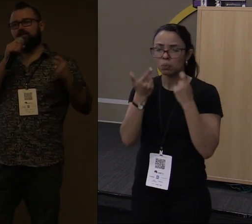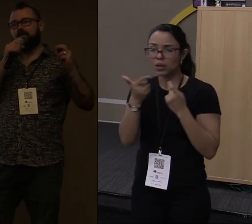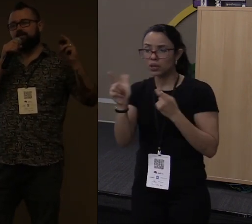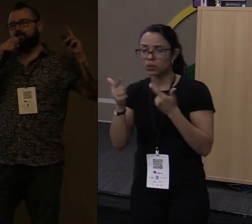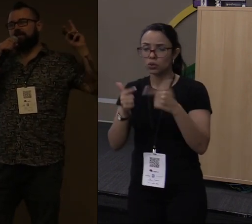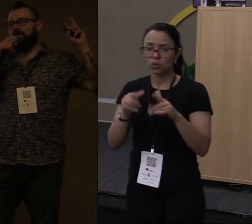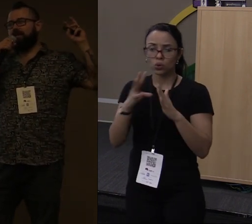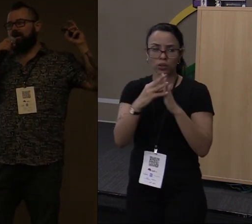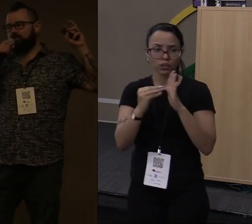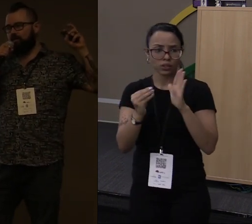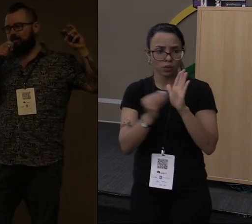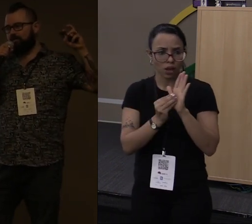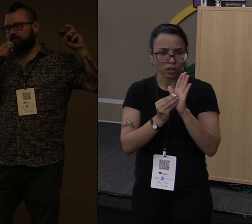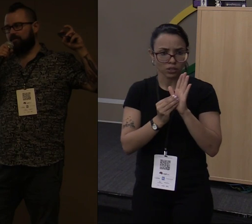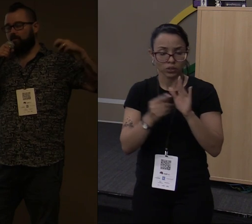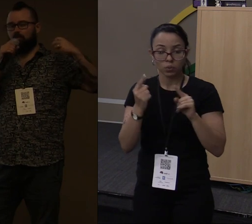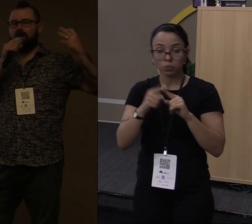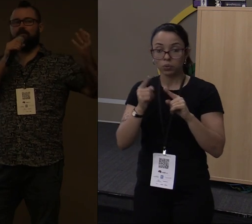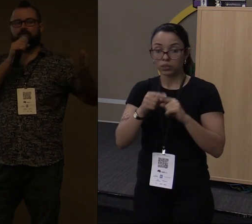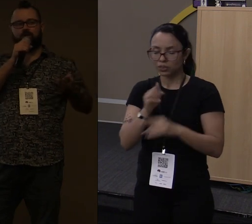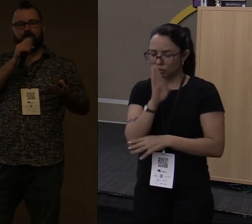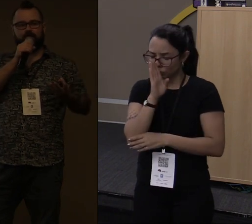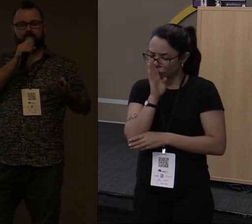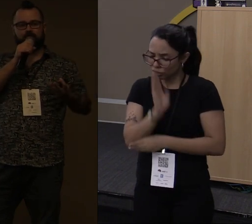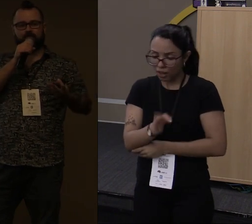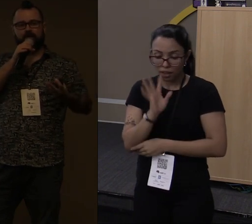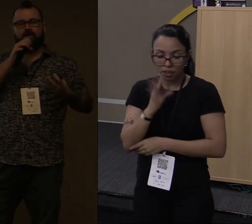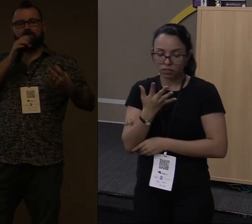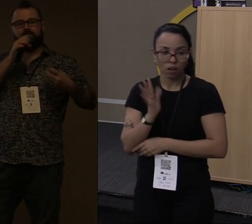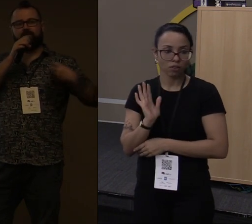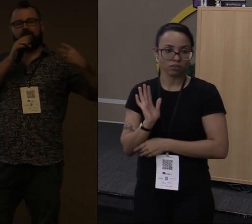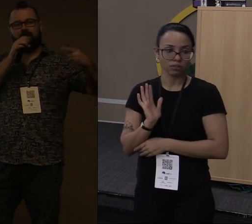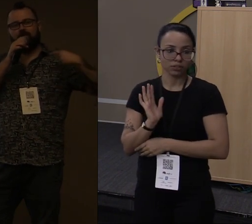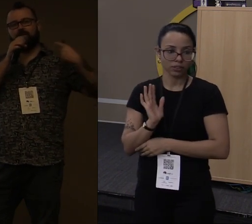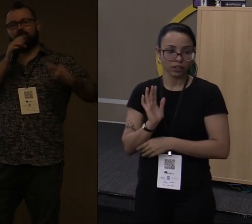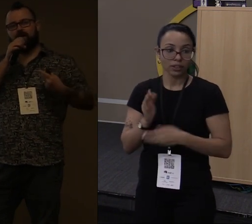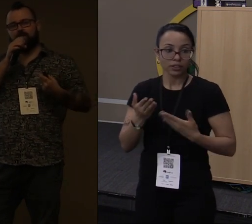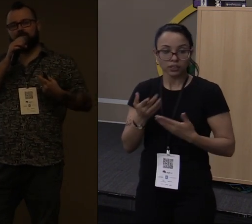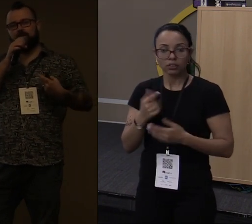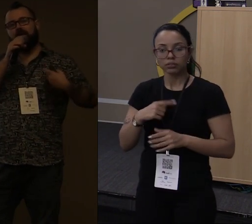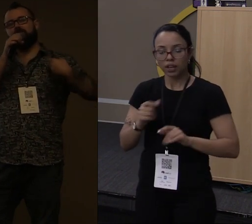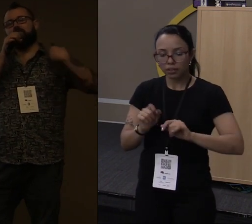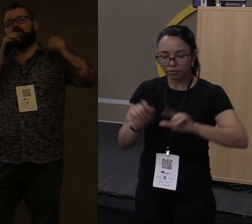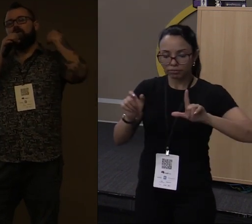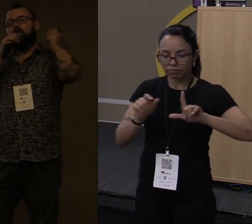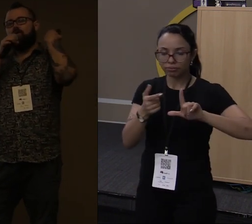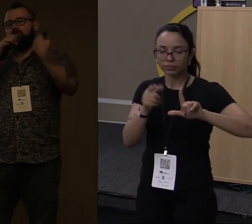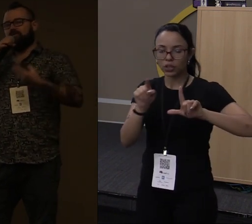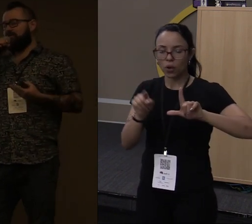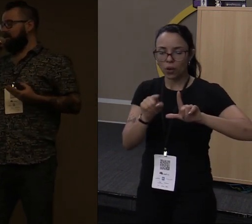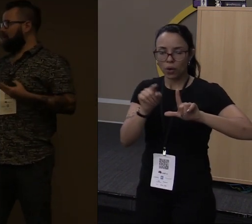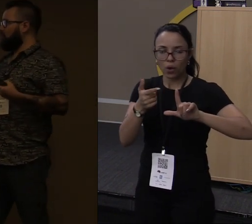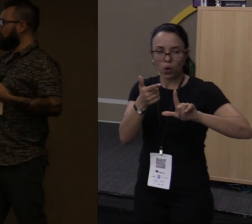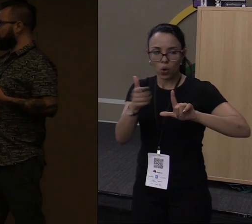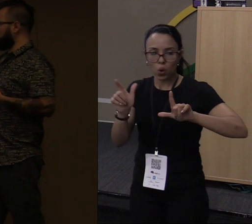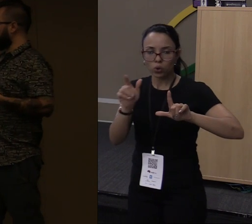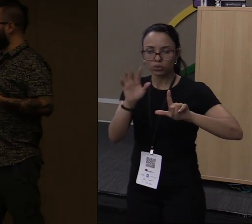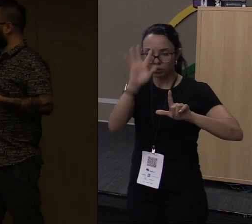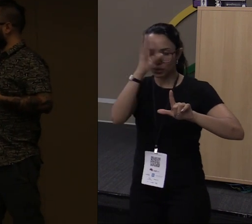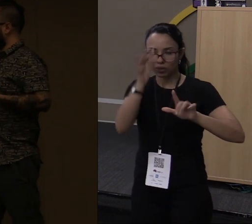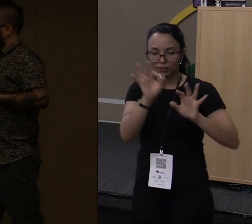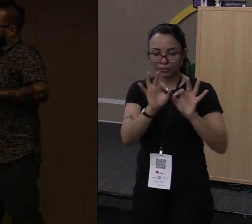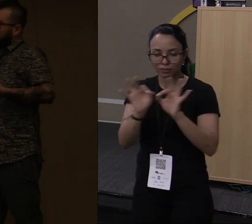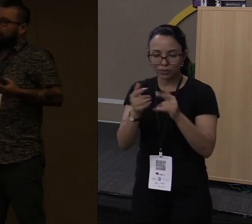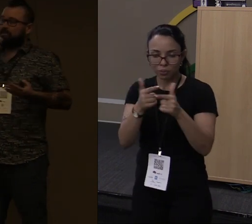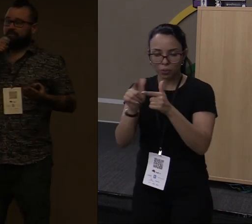isso para a gente de maneira automática, com o garbage collector. Então você tem lá rodando um garbage collector, ou você tem algum outro